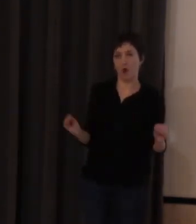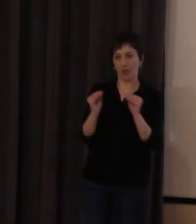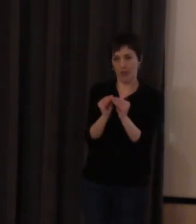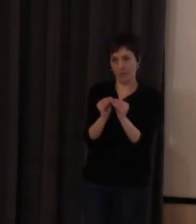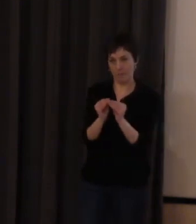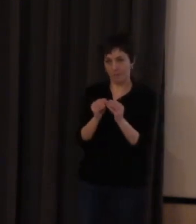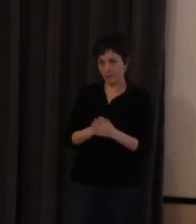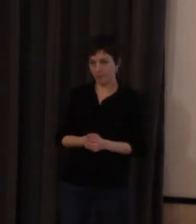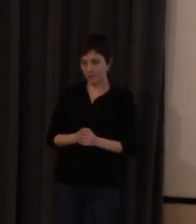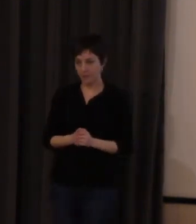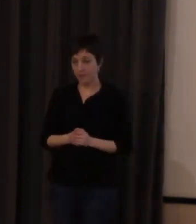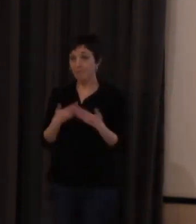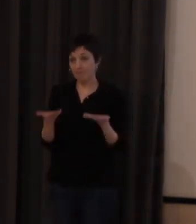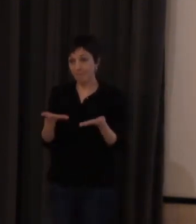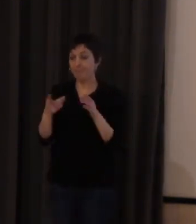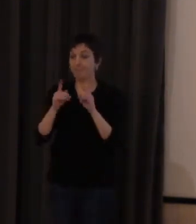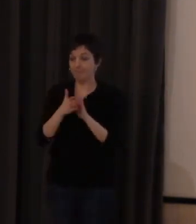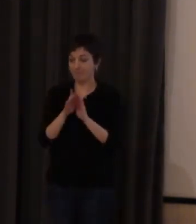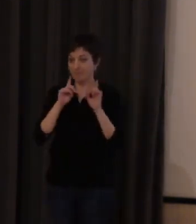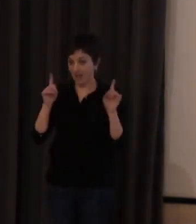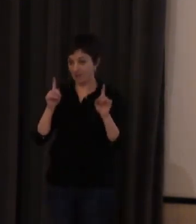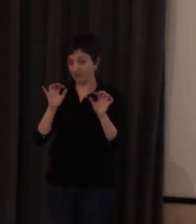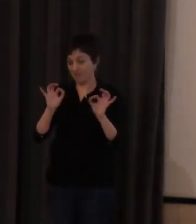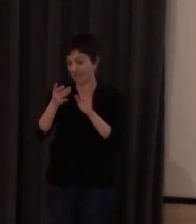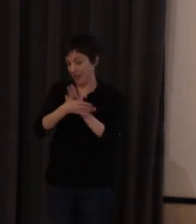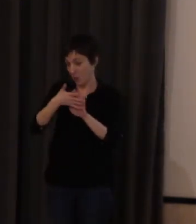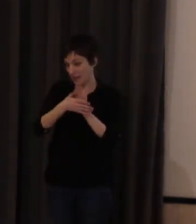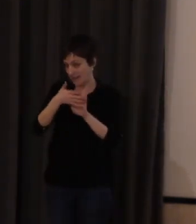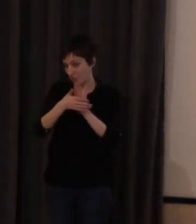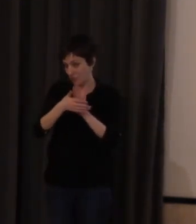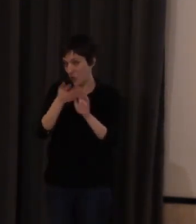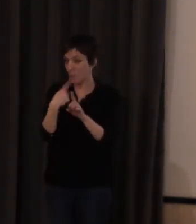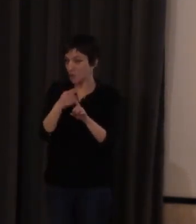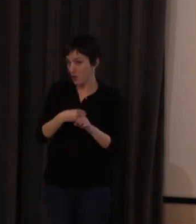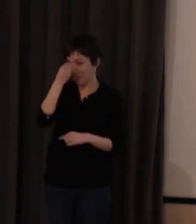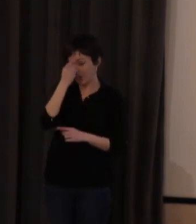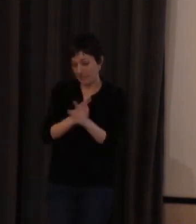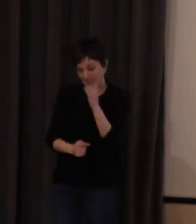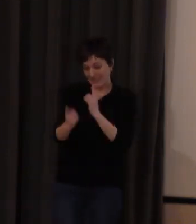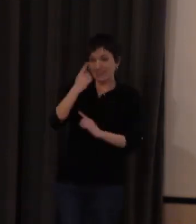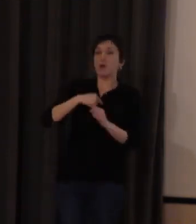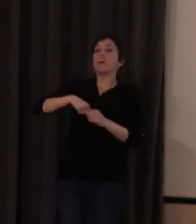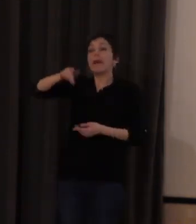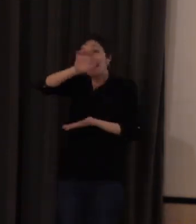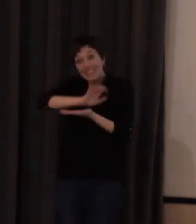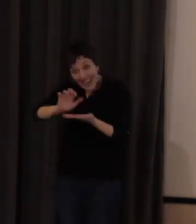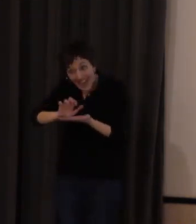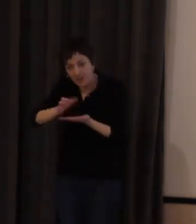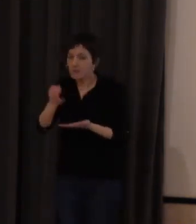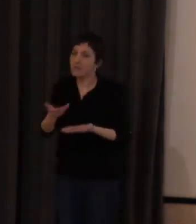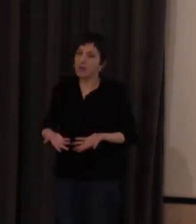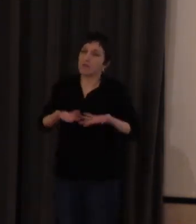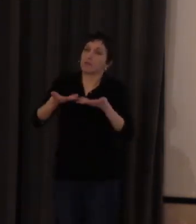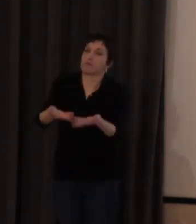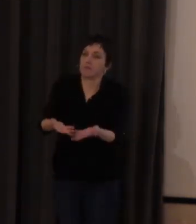y en el caso de la lengua de signos por eso creo también volviendo a mi tema que el SEA podría contribuir de una manera